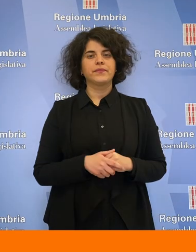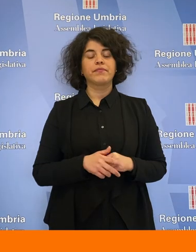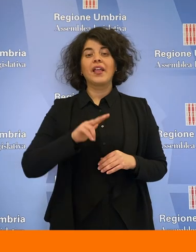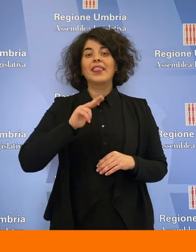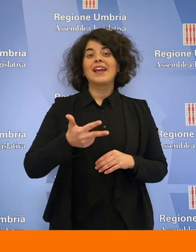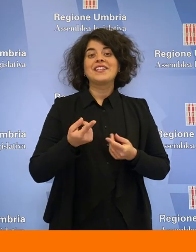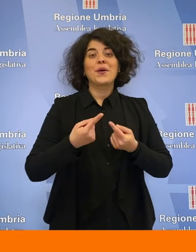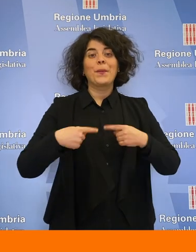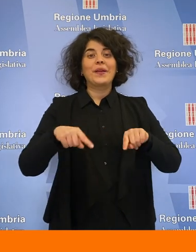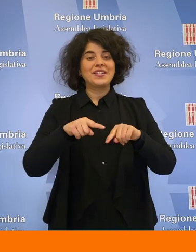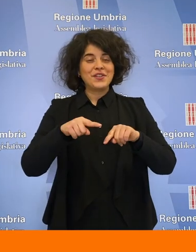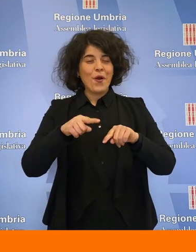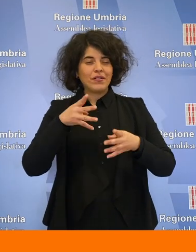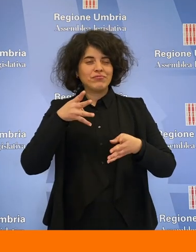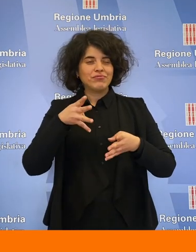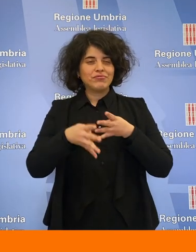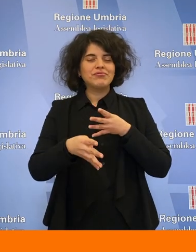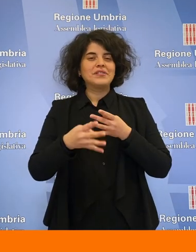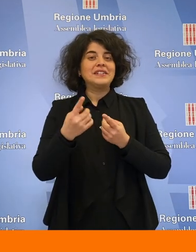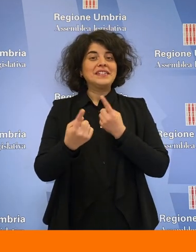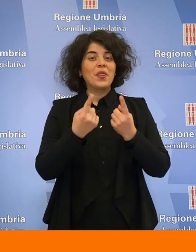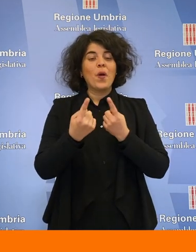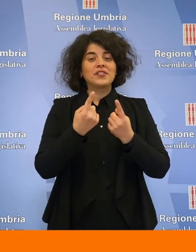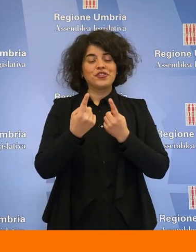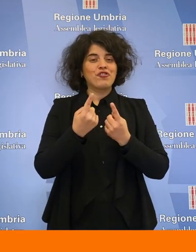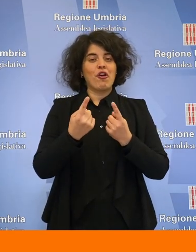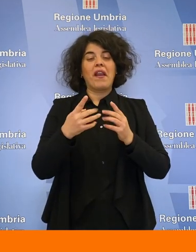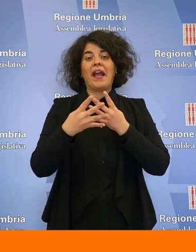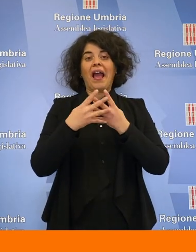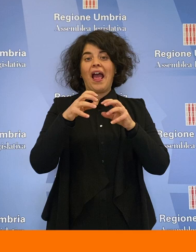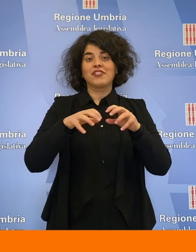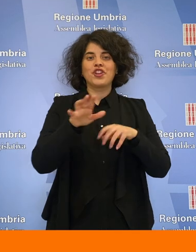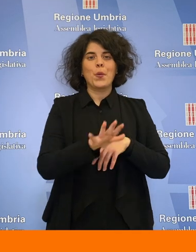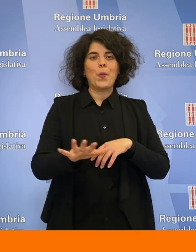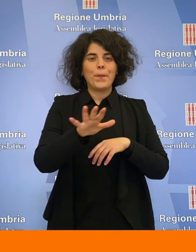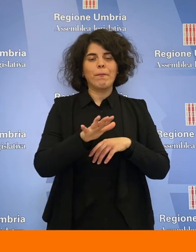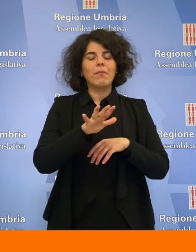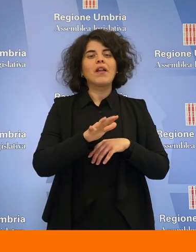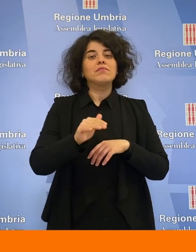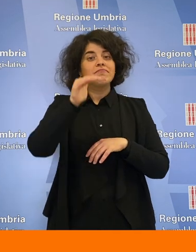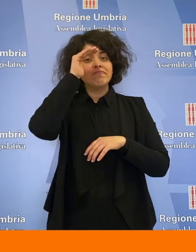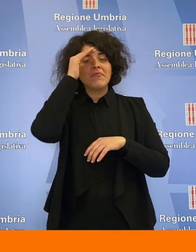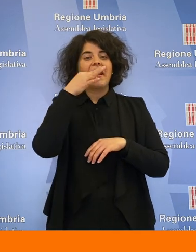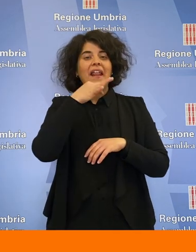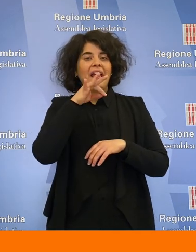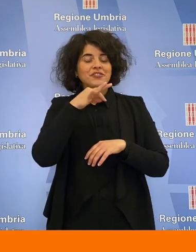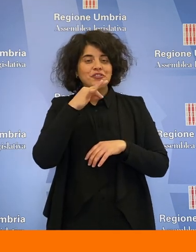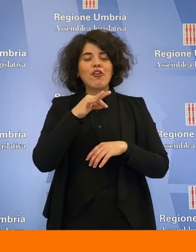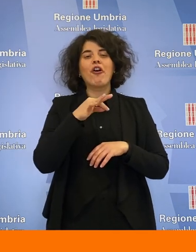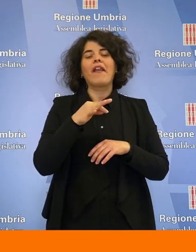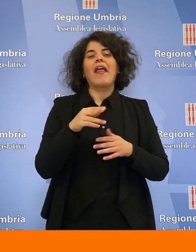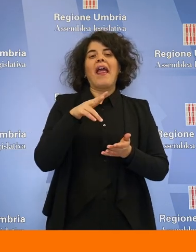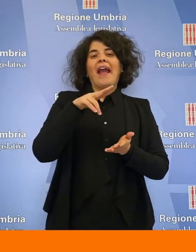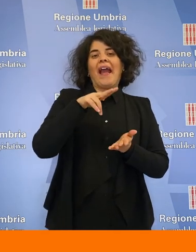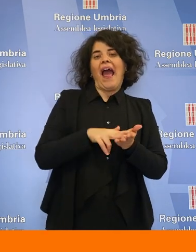In terza commissione approfondita la situazione delle carceri Umbre, con l'ascolto della relazione del